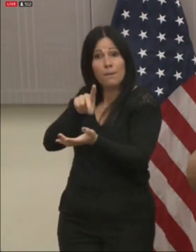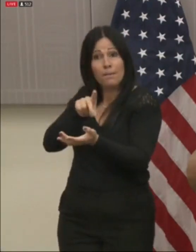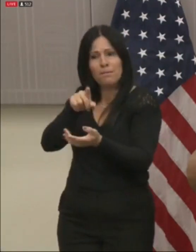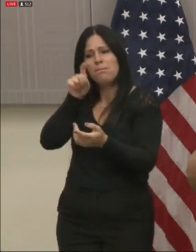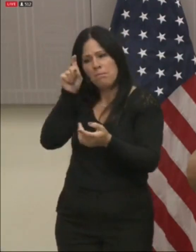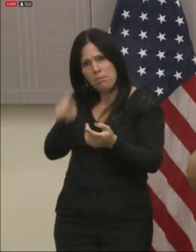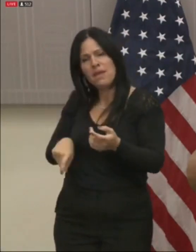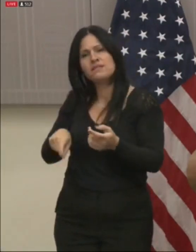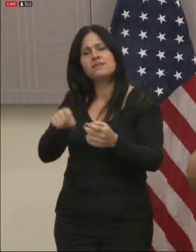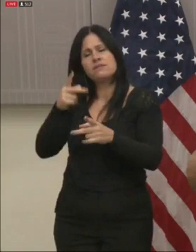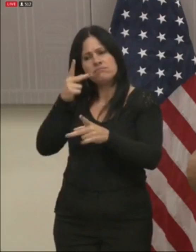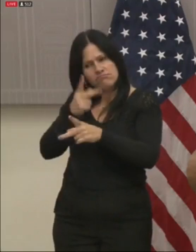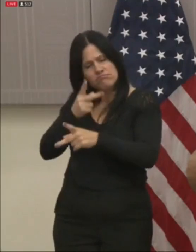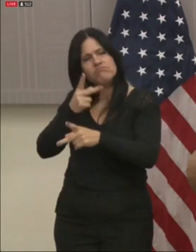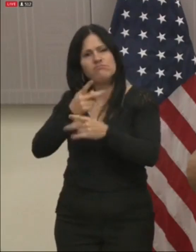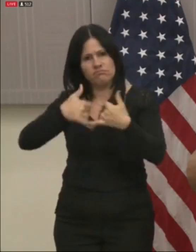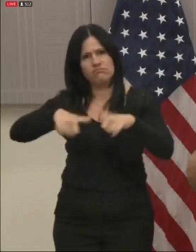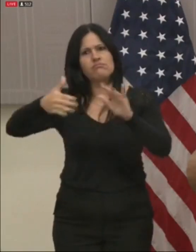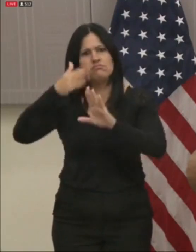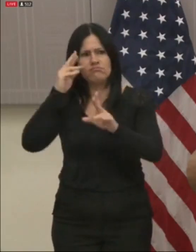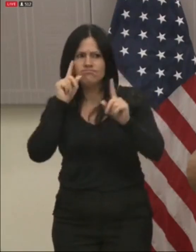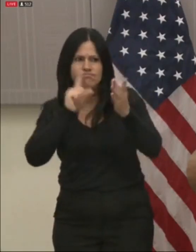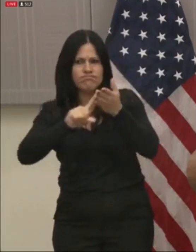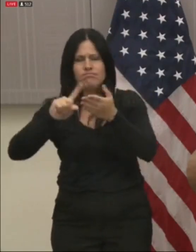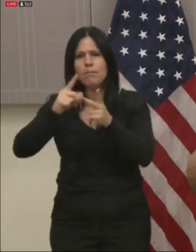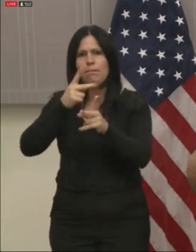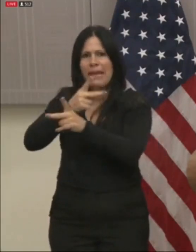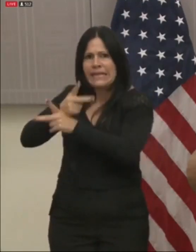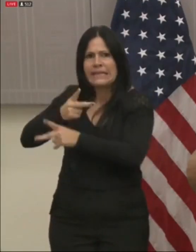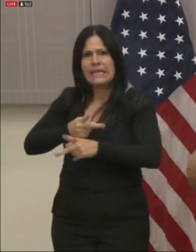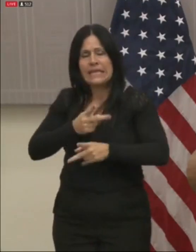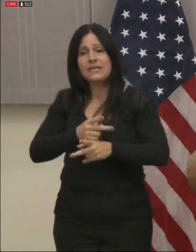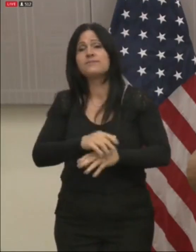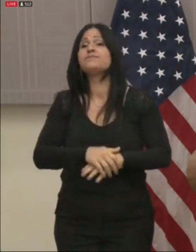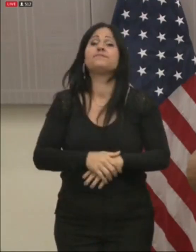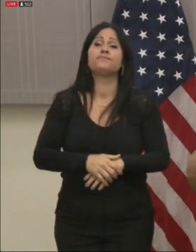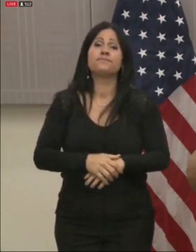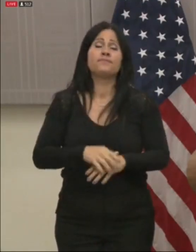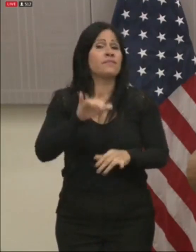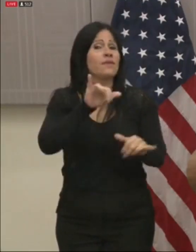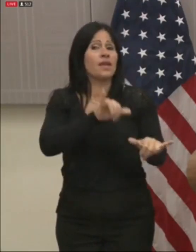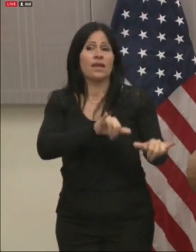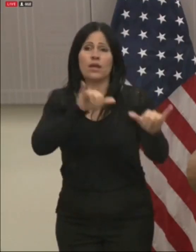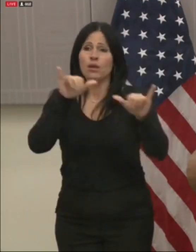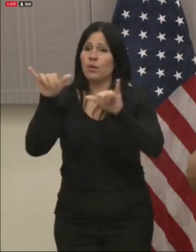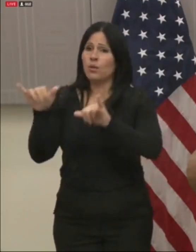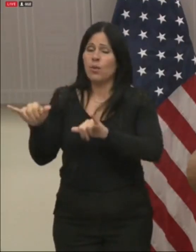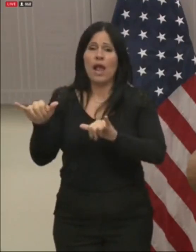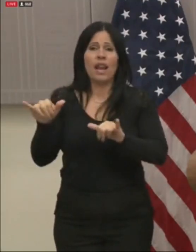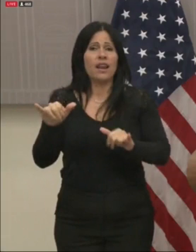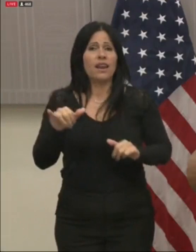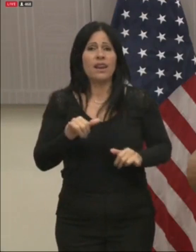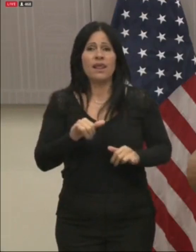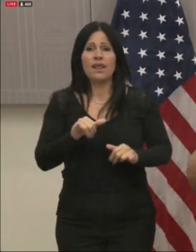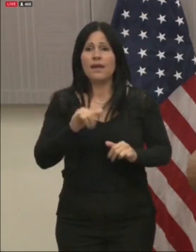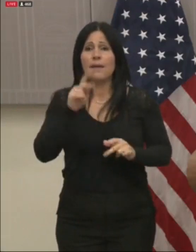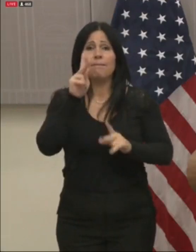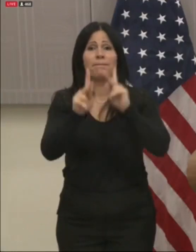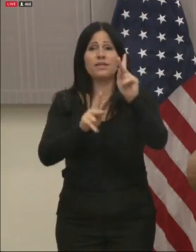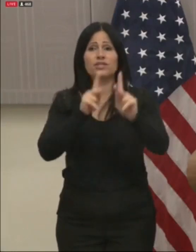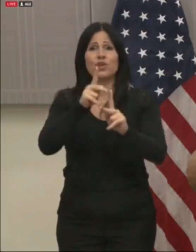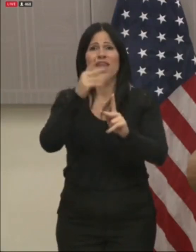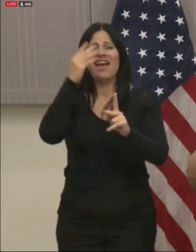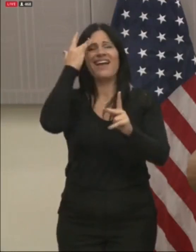cuidado preventivo de sus pacientes. Asimismo, he ordenado establecer un toque de queda para todos los